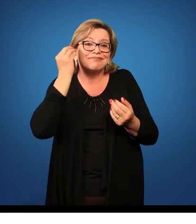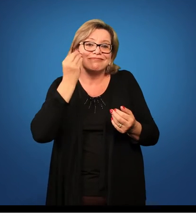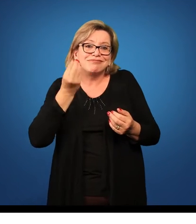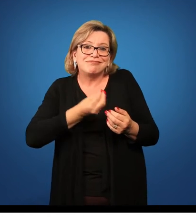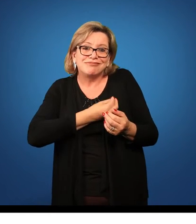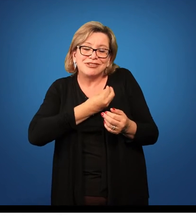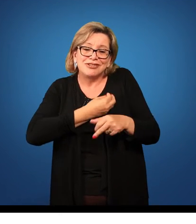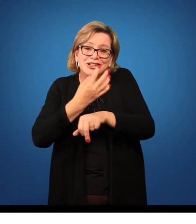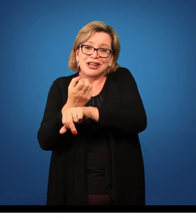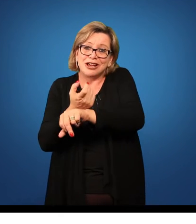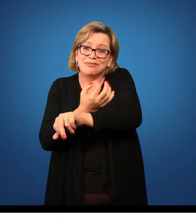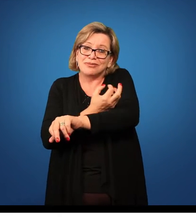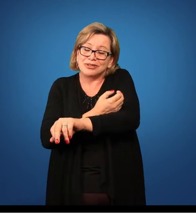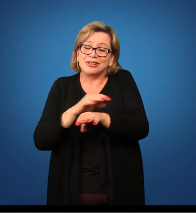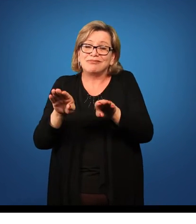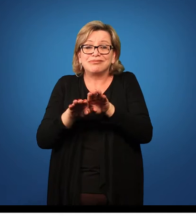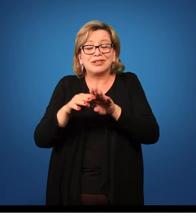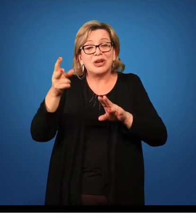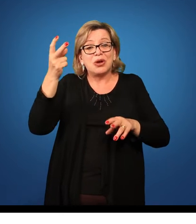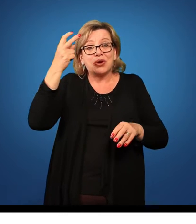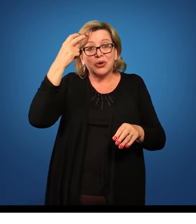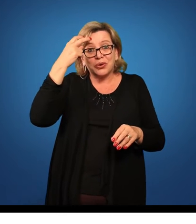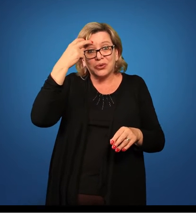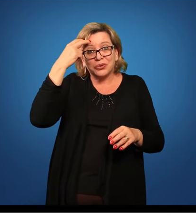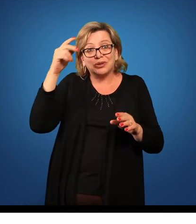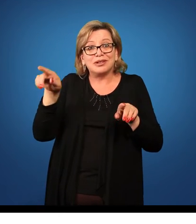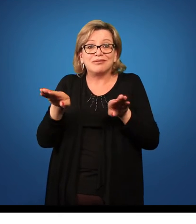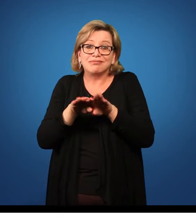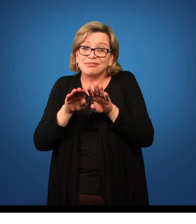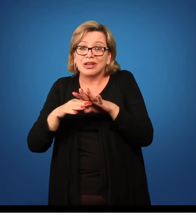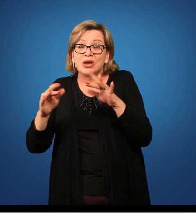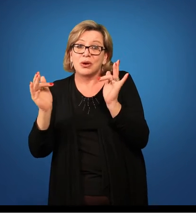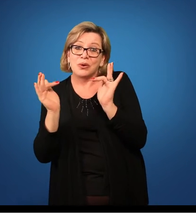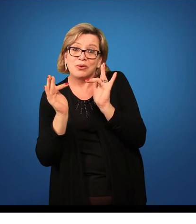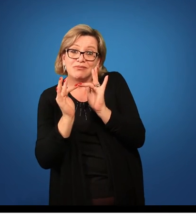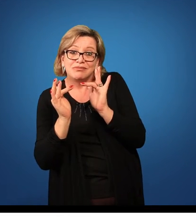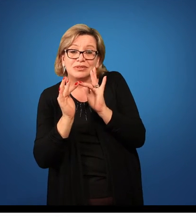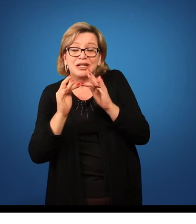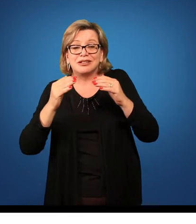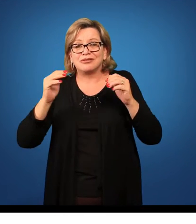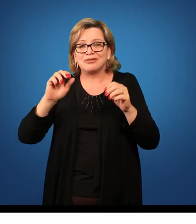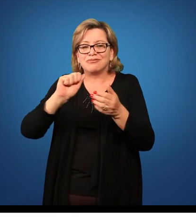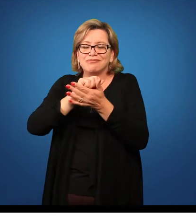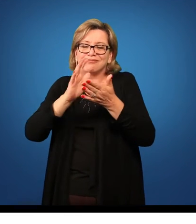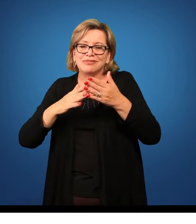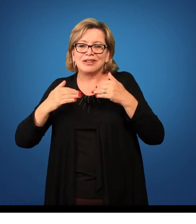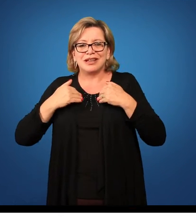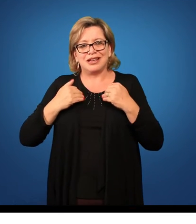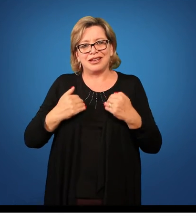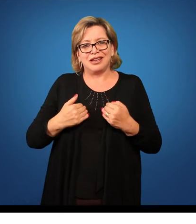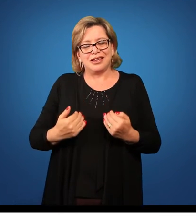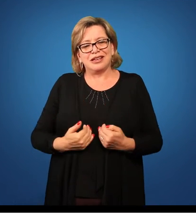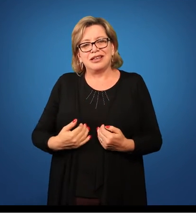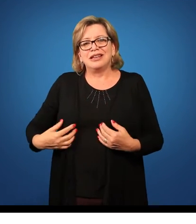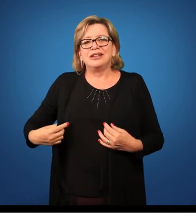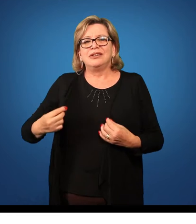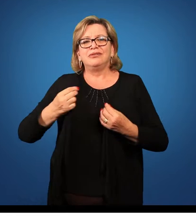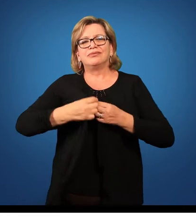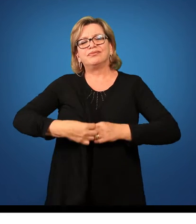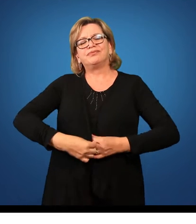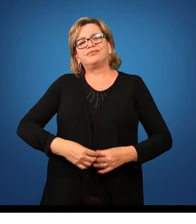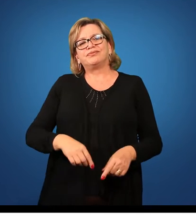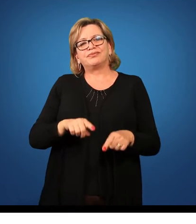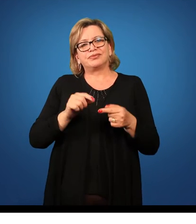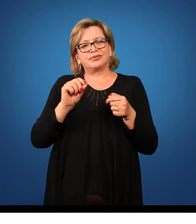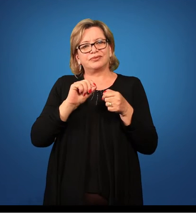emocionais, sua bagagem cultural e seu contato com atividades corporais. Produzir